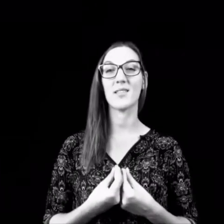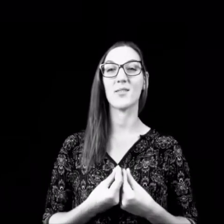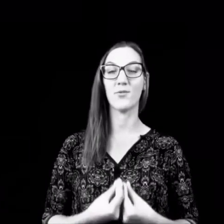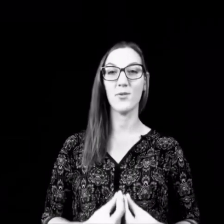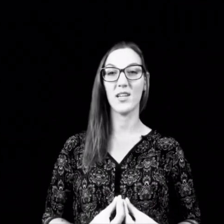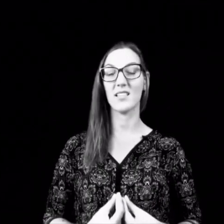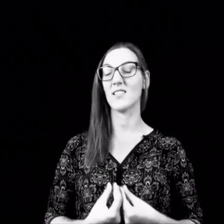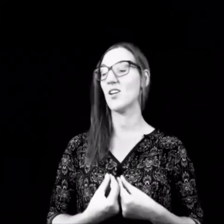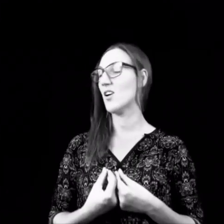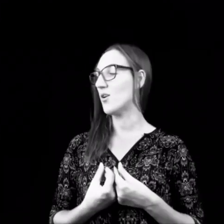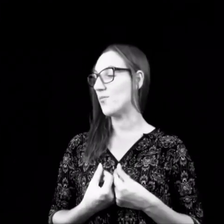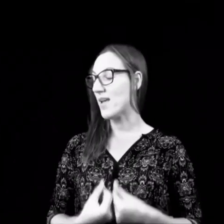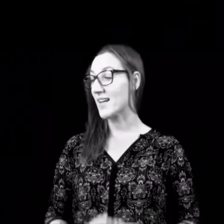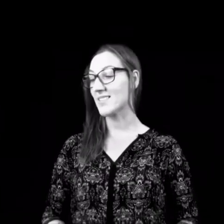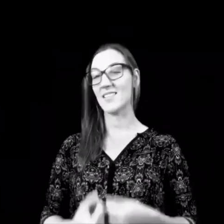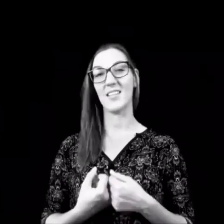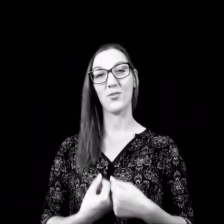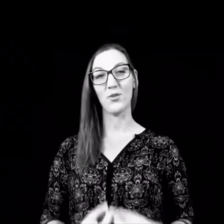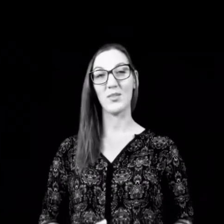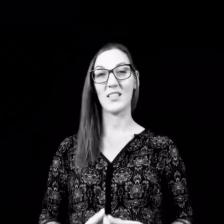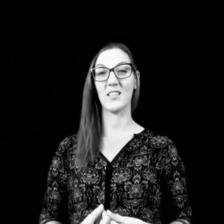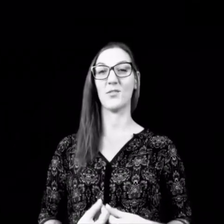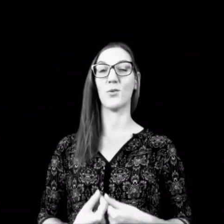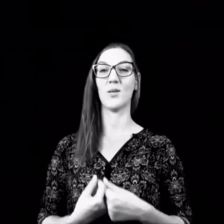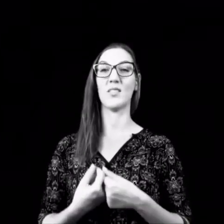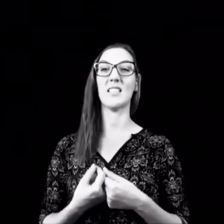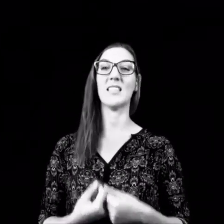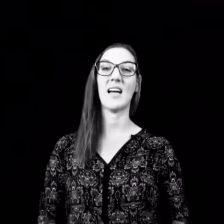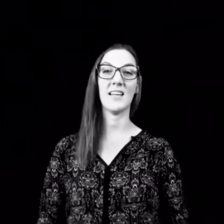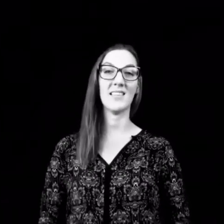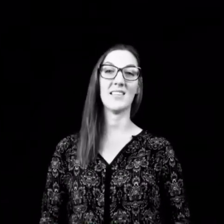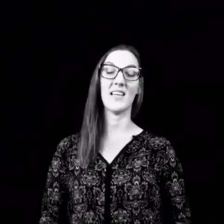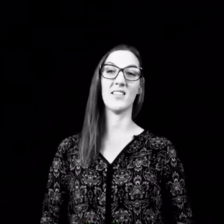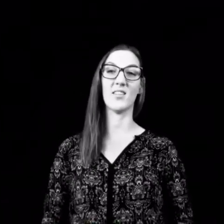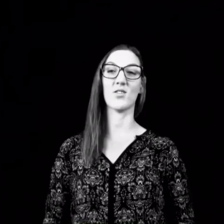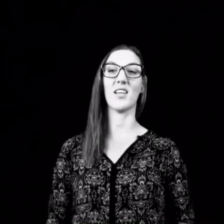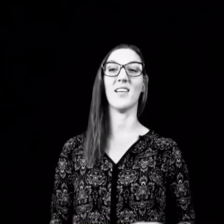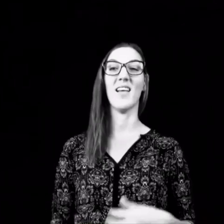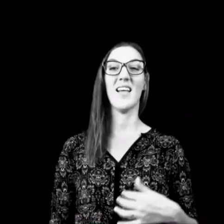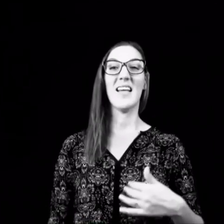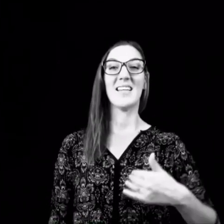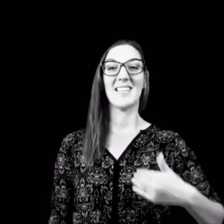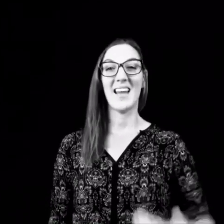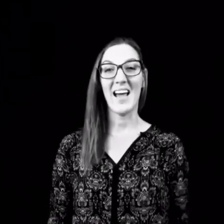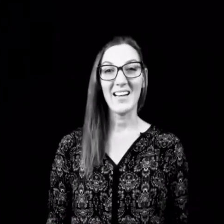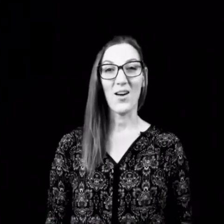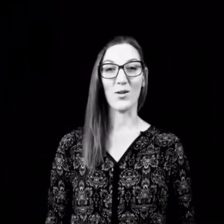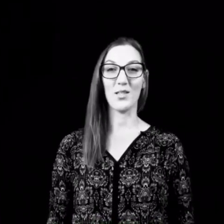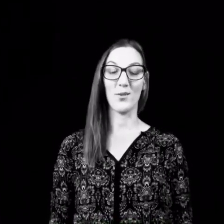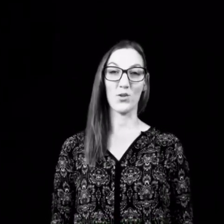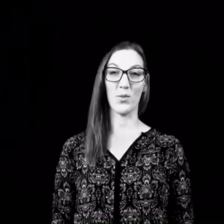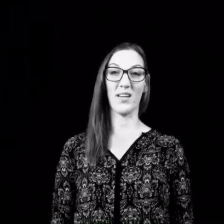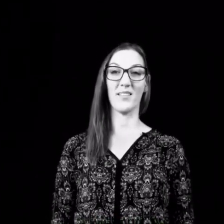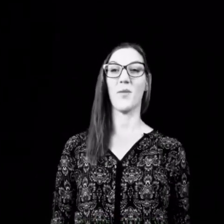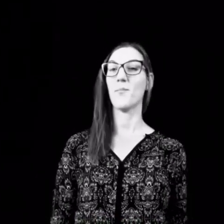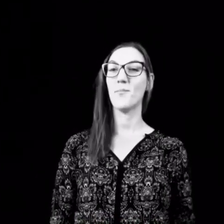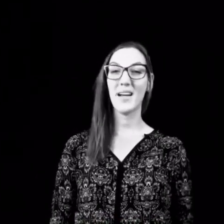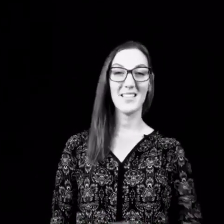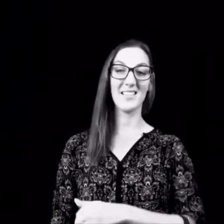Gefühl hast, merkst, ich fühle mich da nicht wohl damit, ich kann da nicht dahinter stehen. Dann handel auch dementsprechend. Mach das nicht